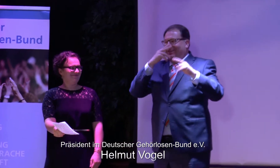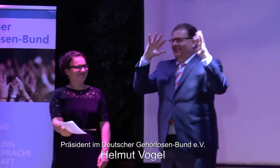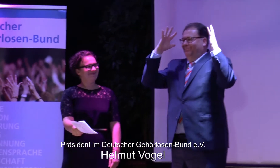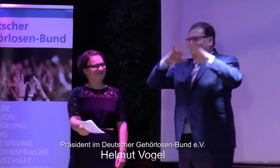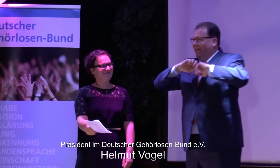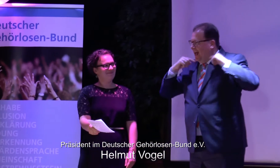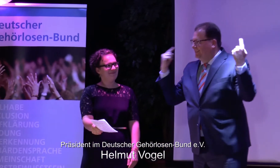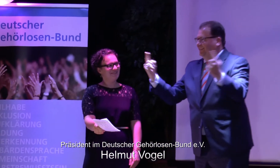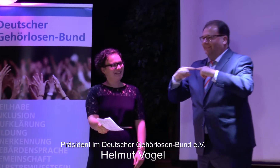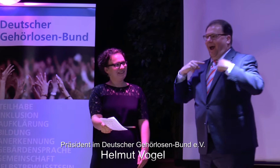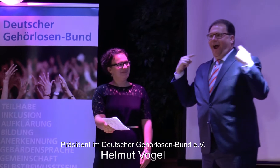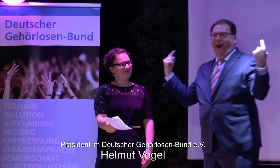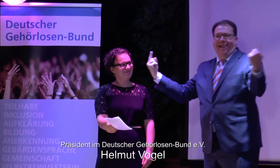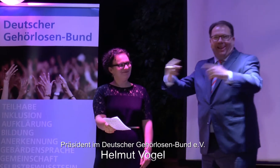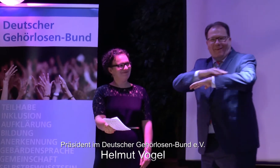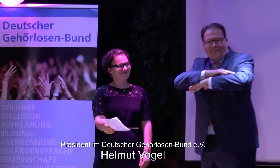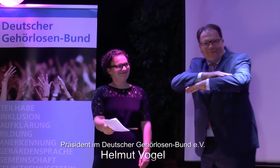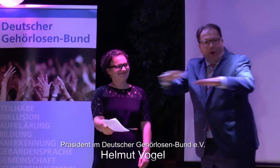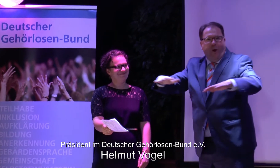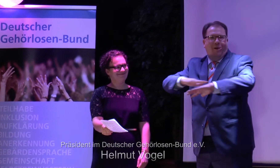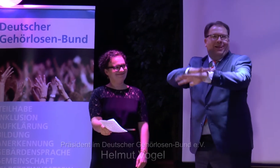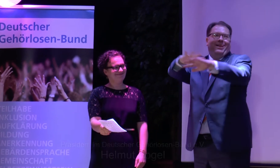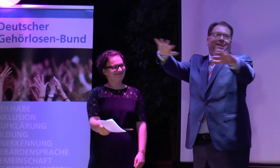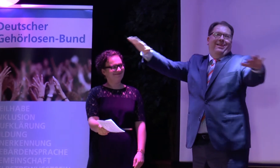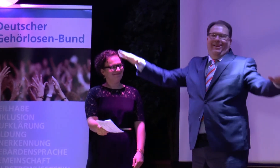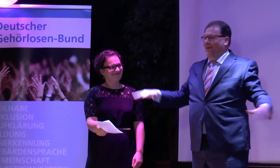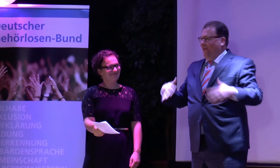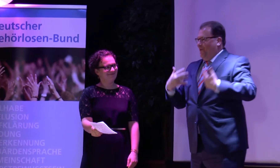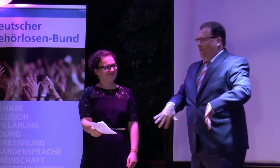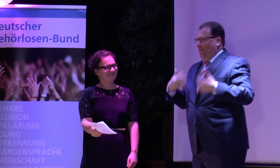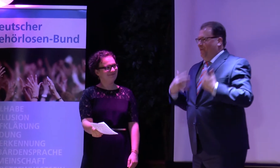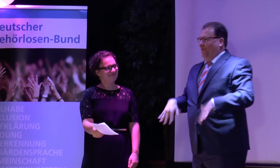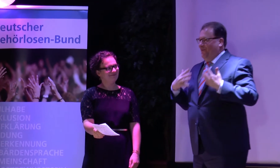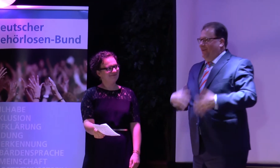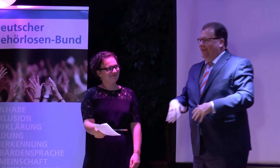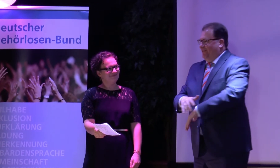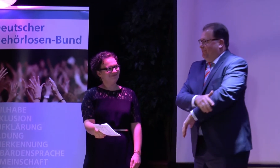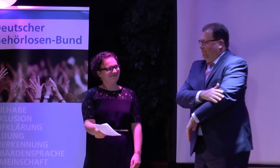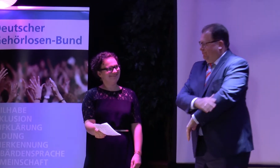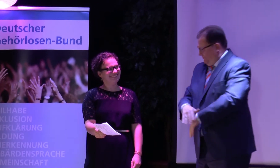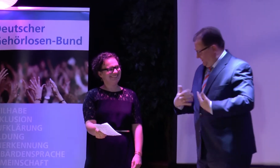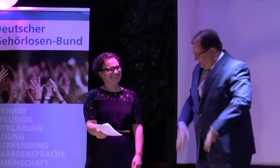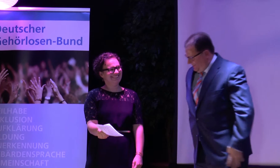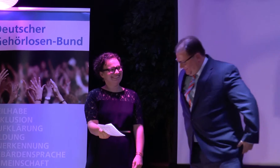Schön, so viele Menschen hier im Saal zu sehen. Der Saal ist voll gefüllt. Sehr schön.